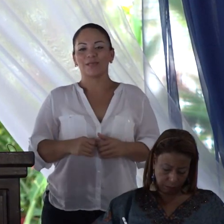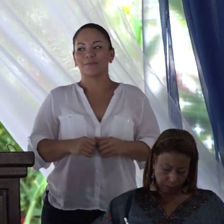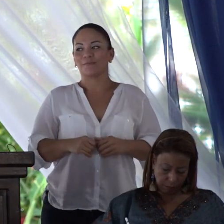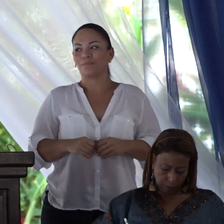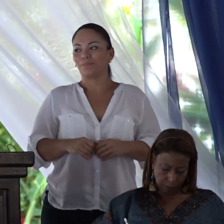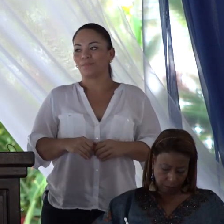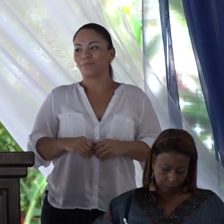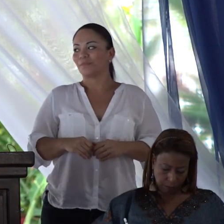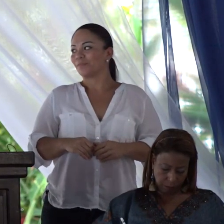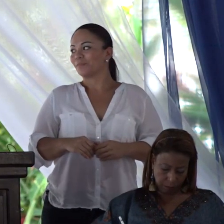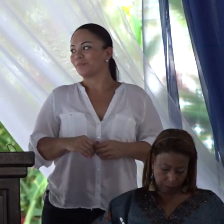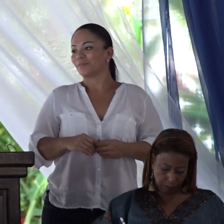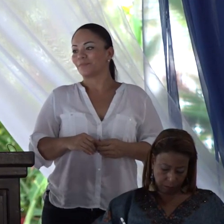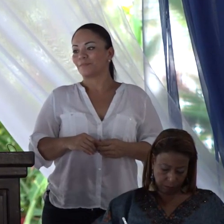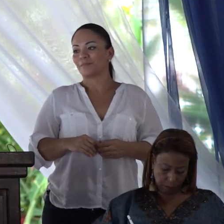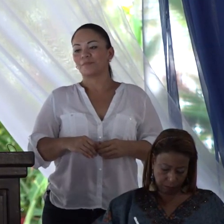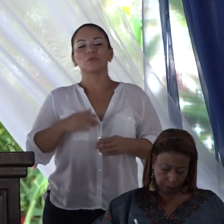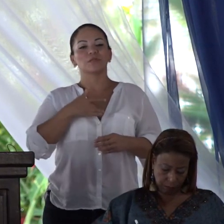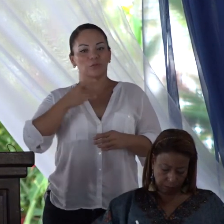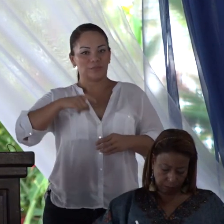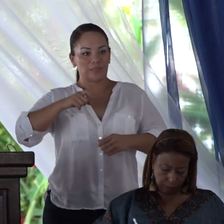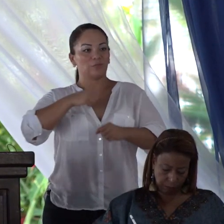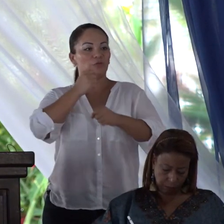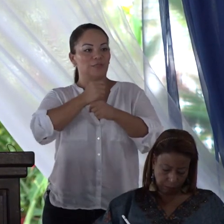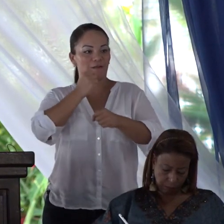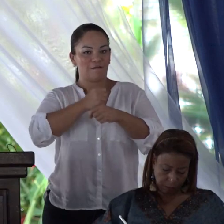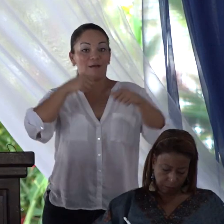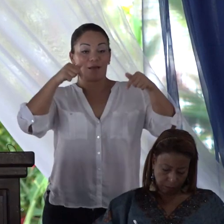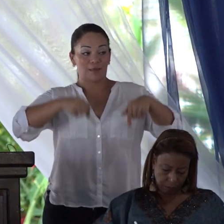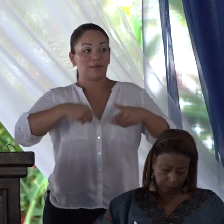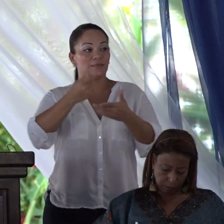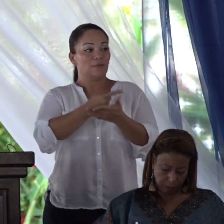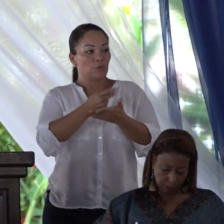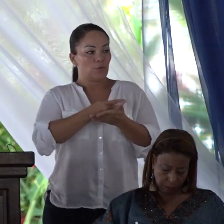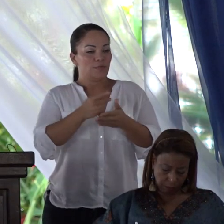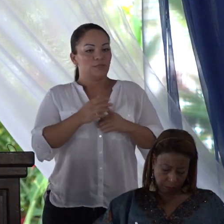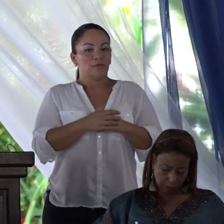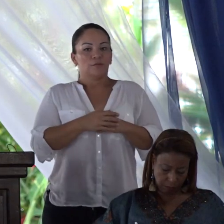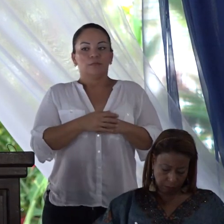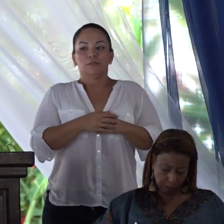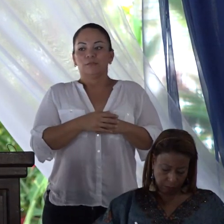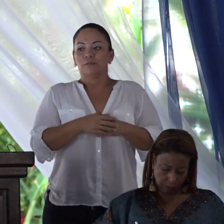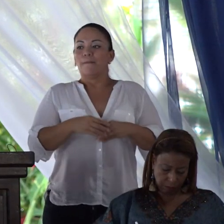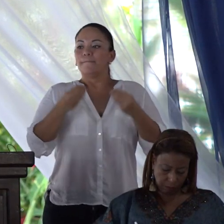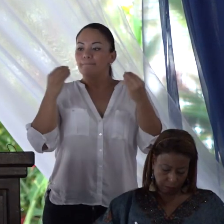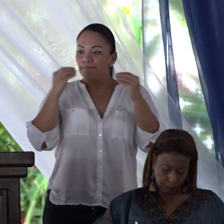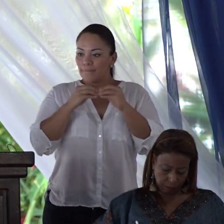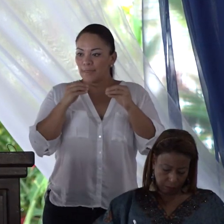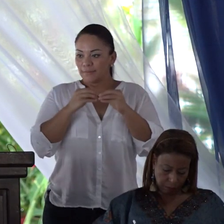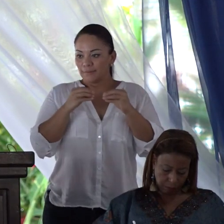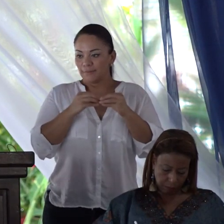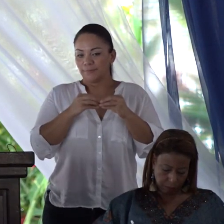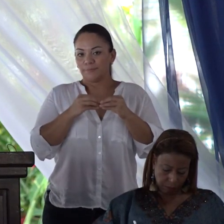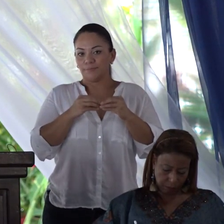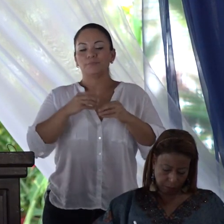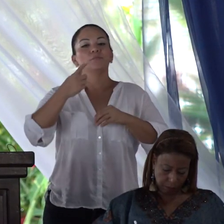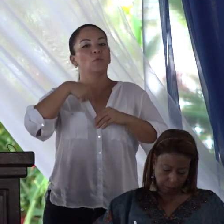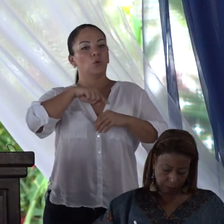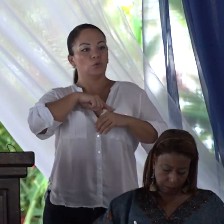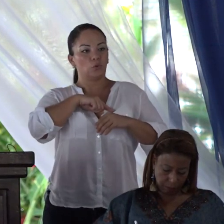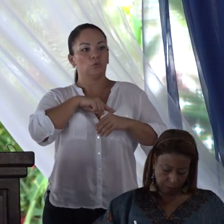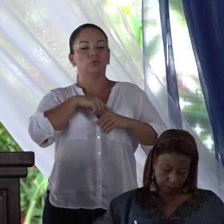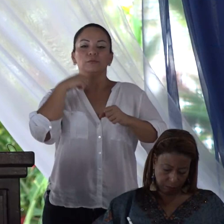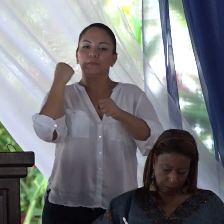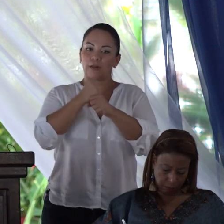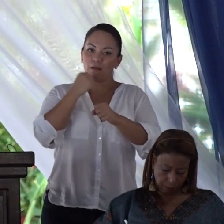necesitamos trabajar en esta provincia muchísimo más. Hemos estado